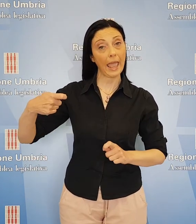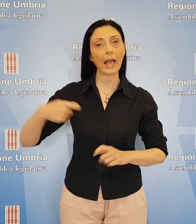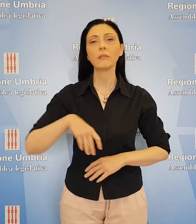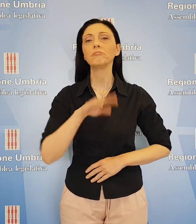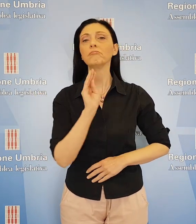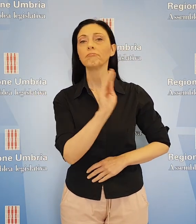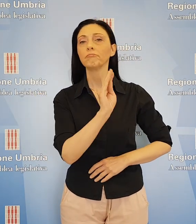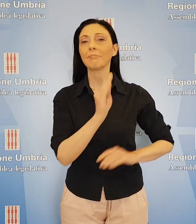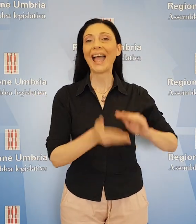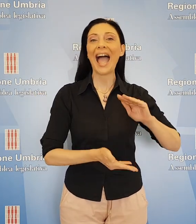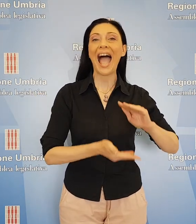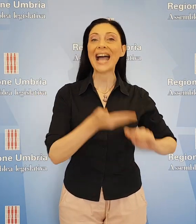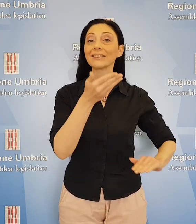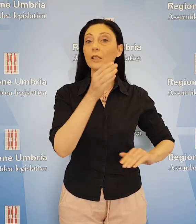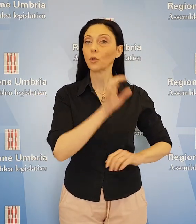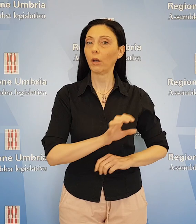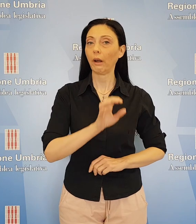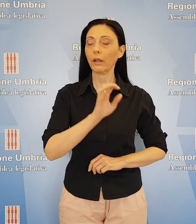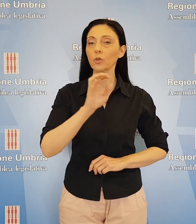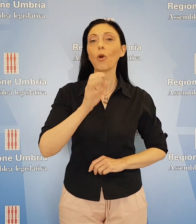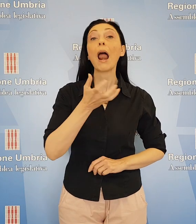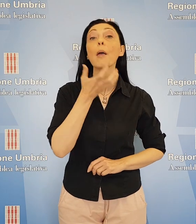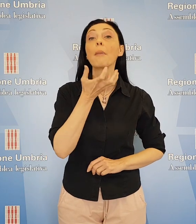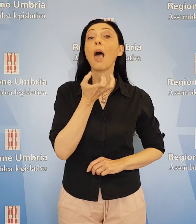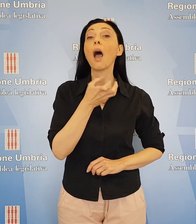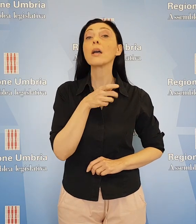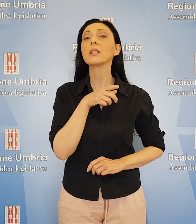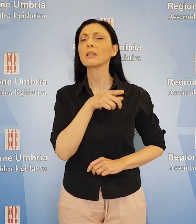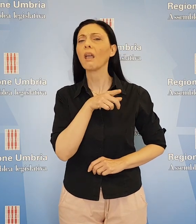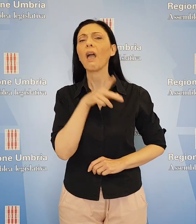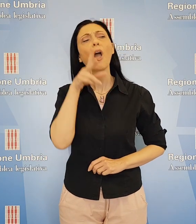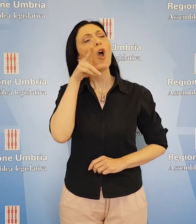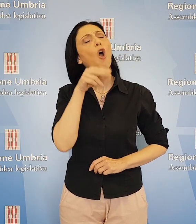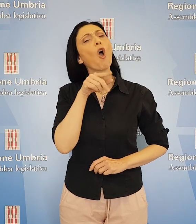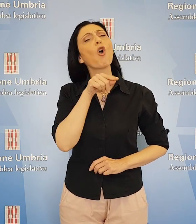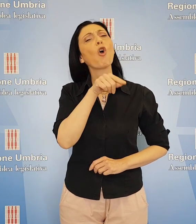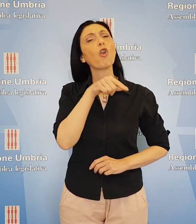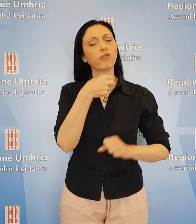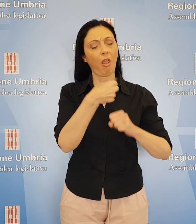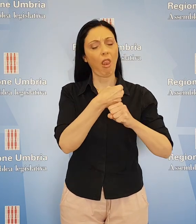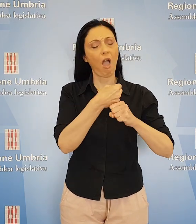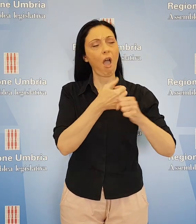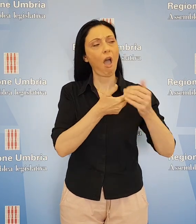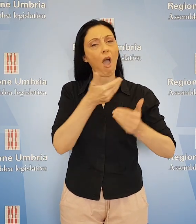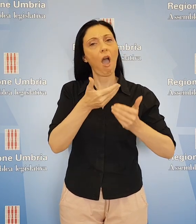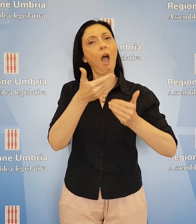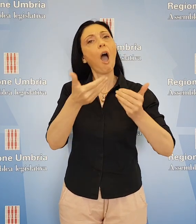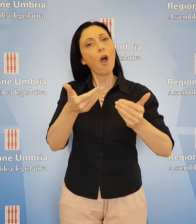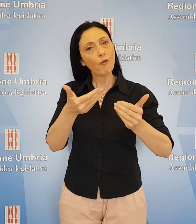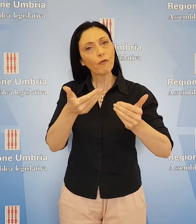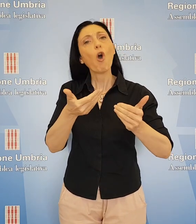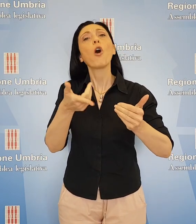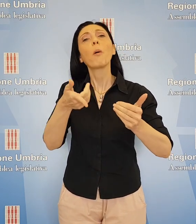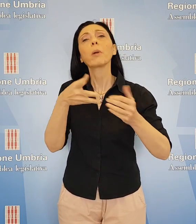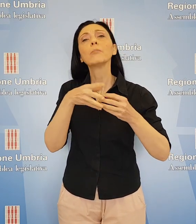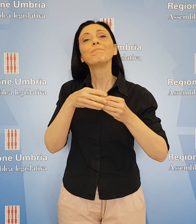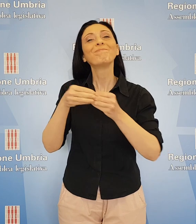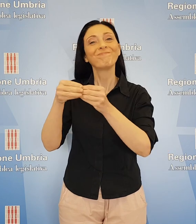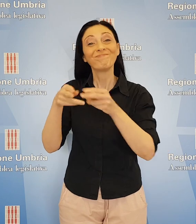interrogato l'assessore regionale Enrico Melasec per conoscere lo stato di avanzamento dei lavori di realizzazione della